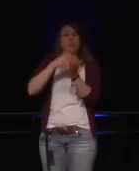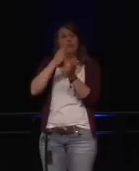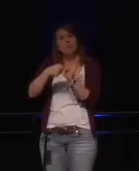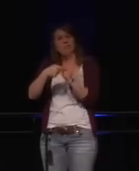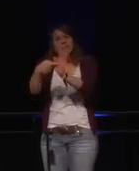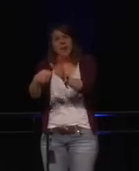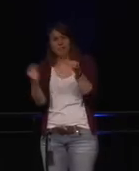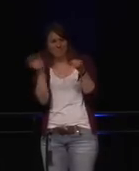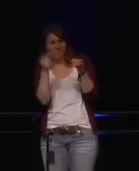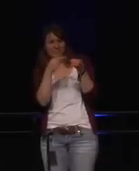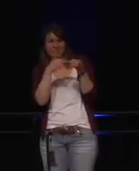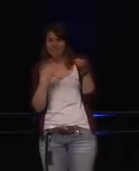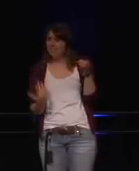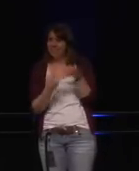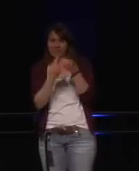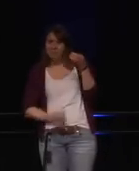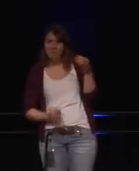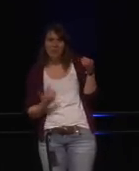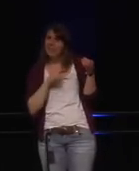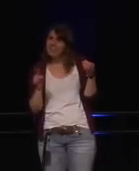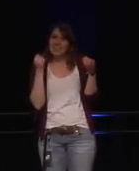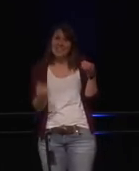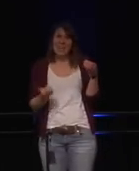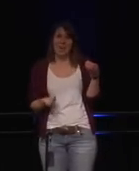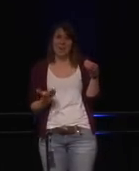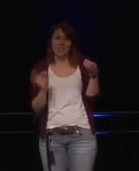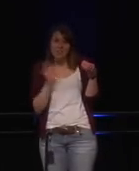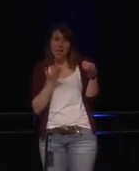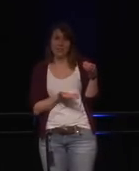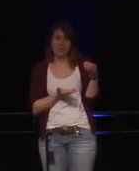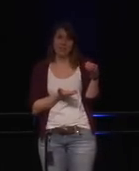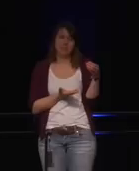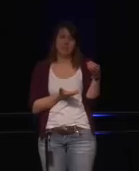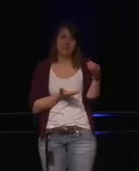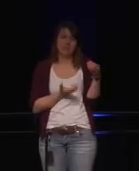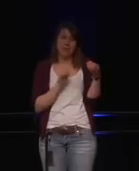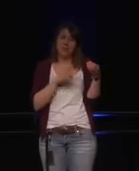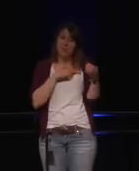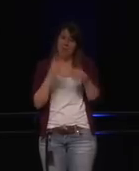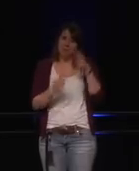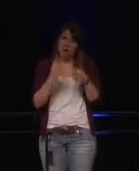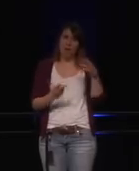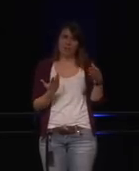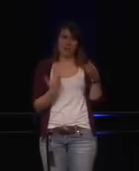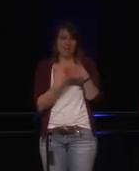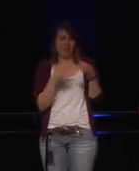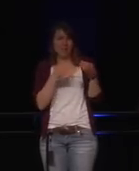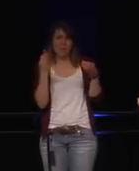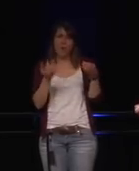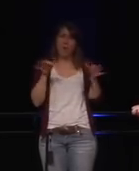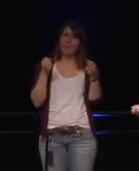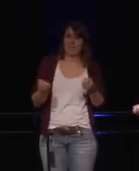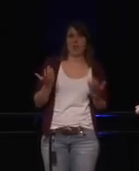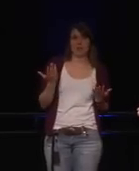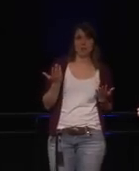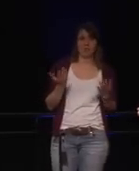ihnen zu zeigen, wie diese unsicheren Spielzeuge sehr